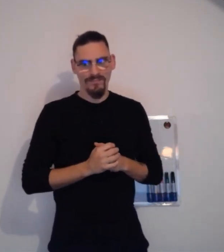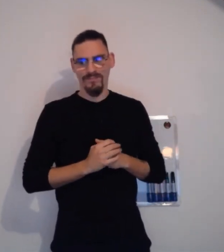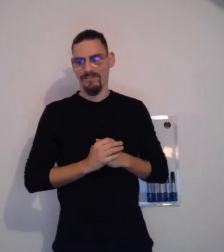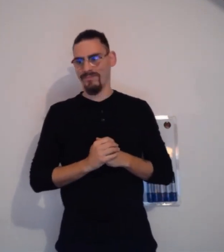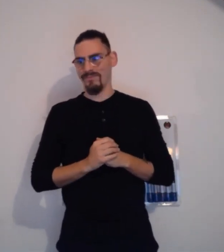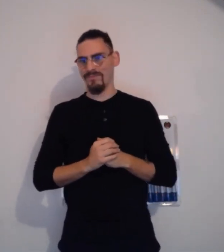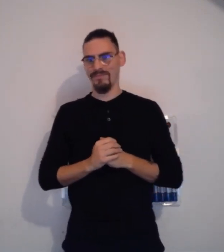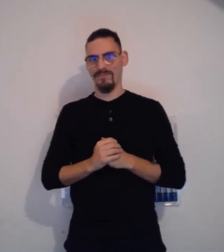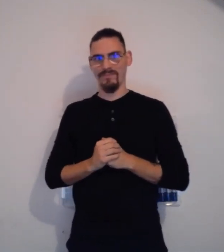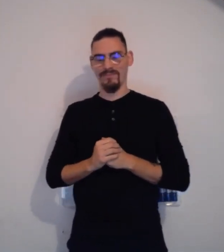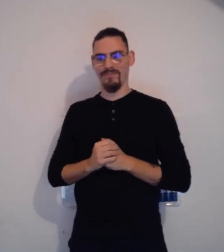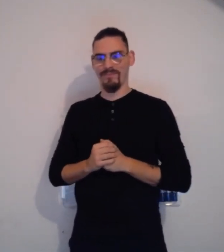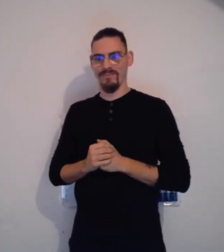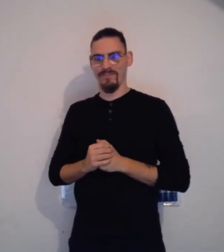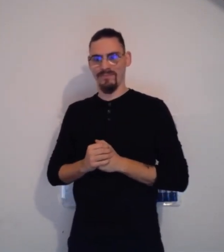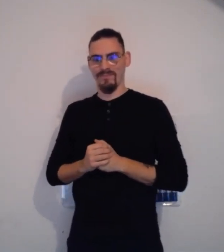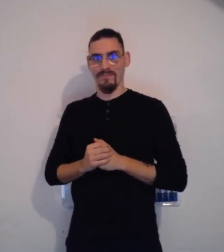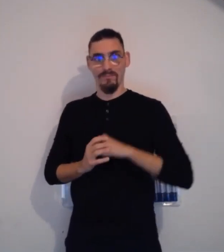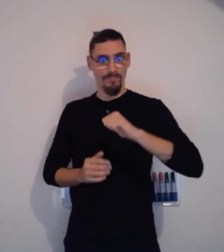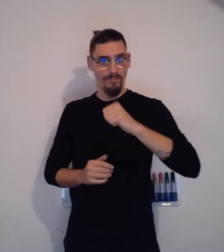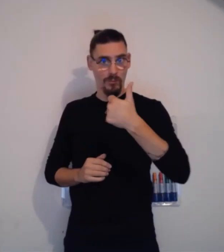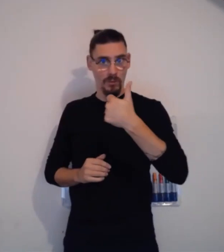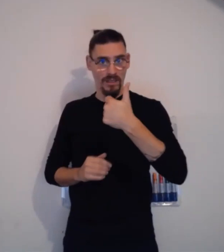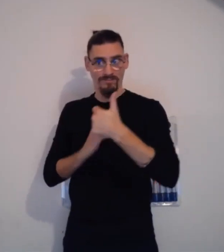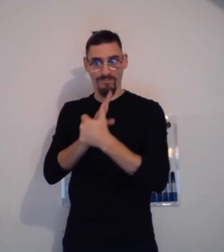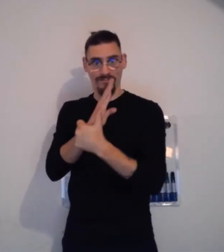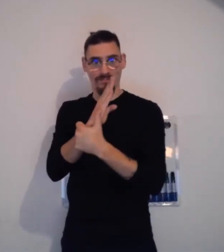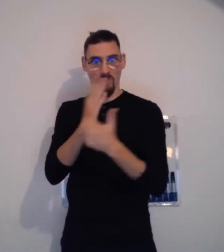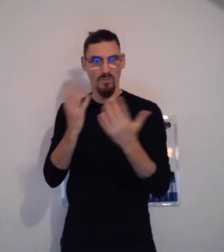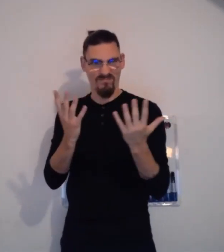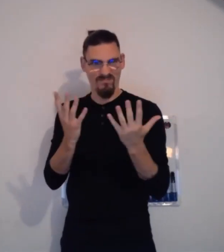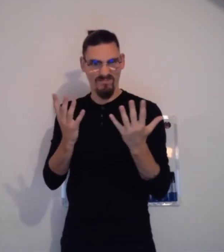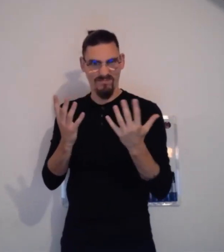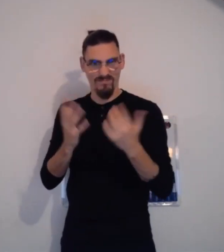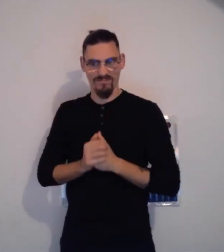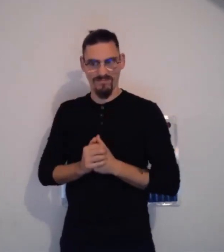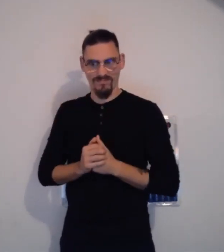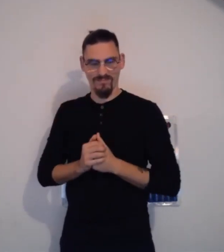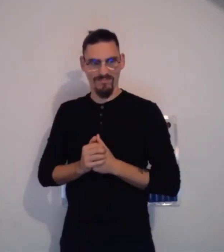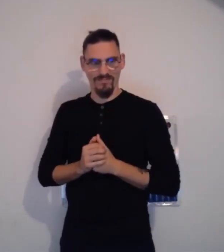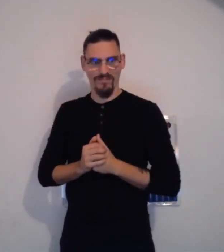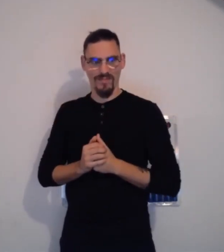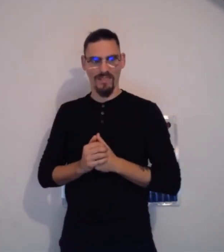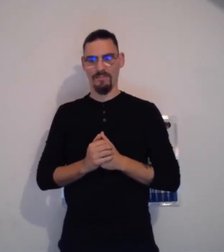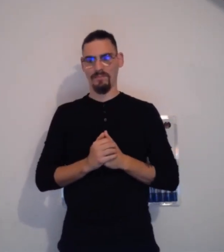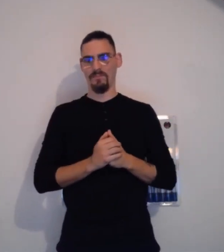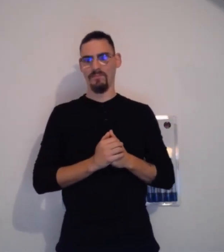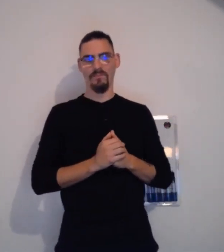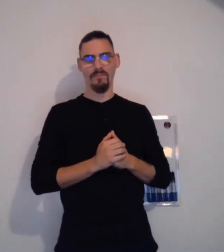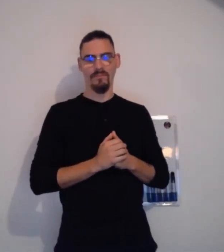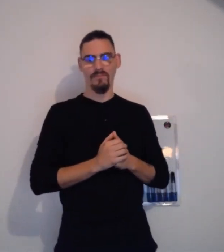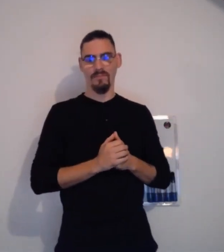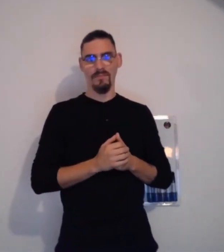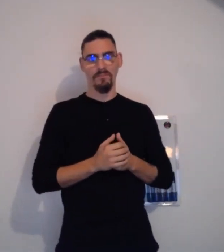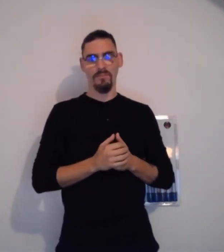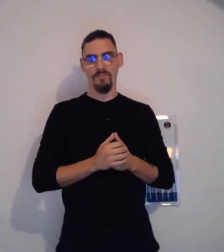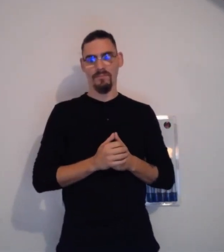'interpeller une personne afin qu'elle vous regarde. Tout d'abord, la première méthode